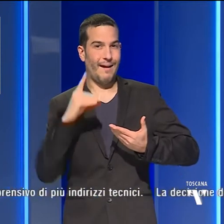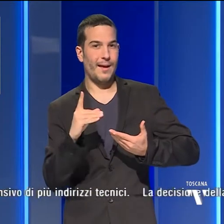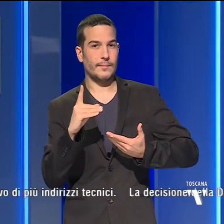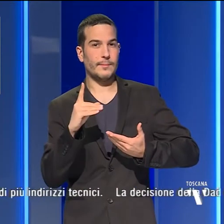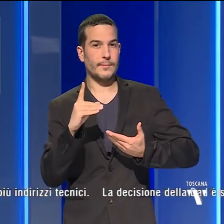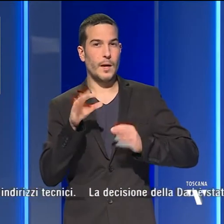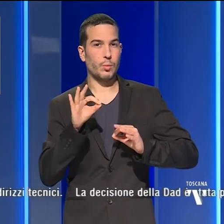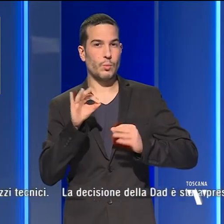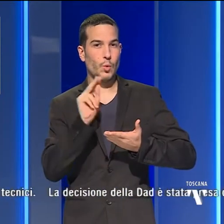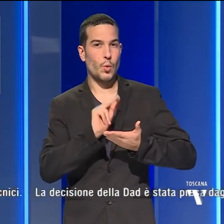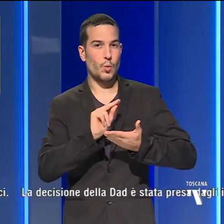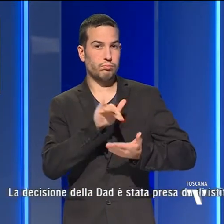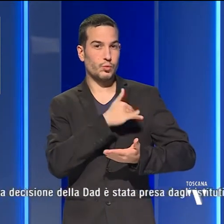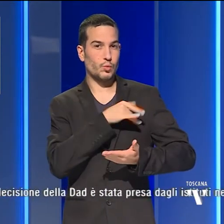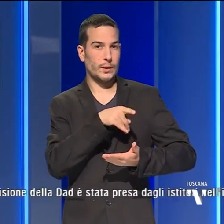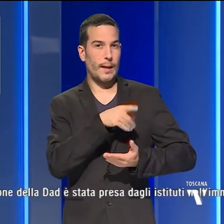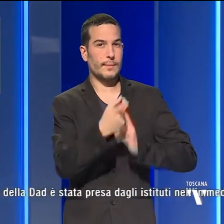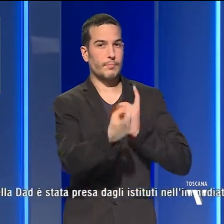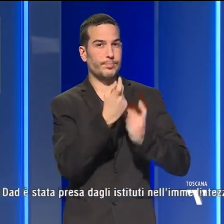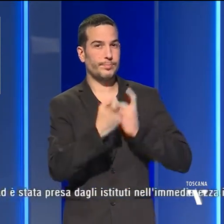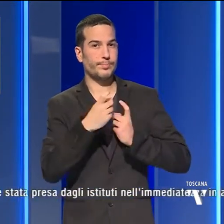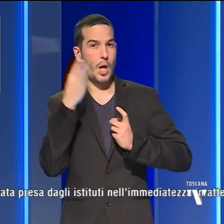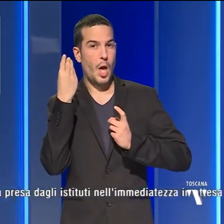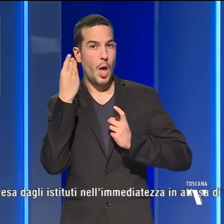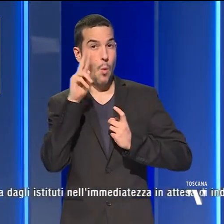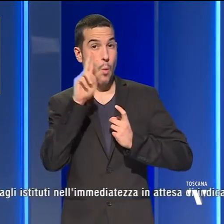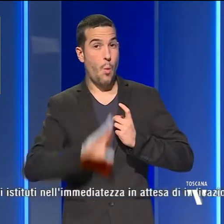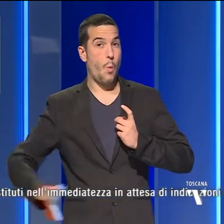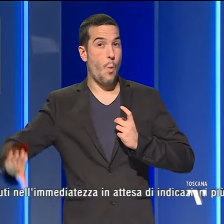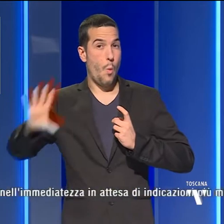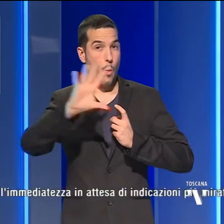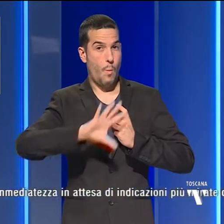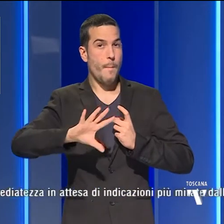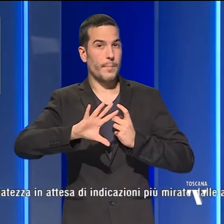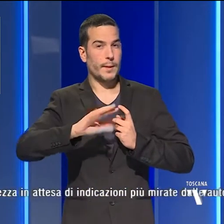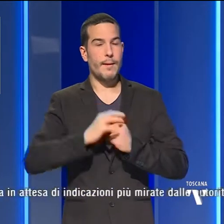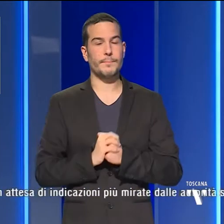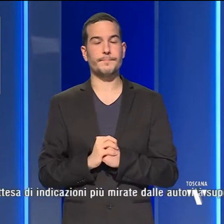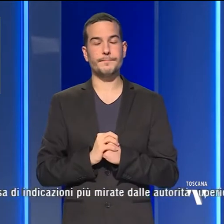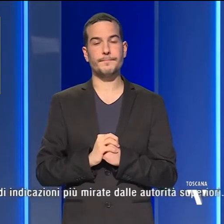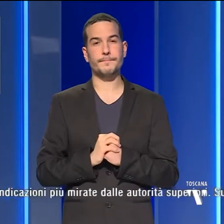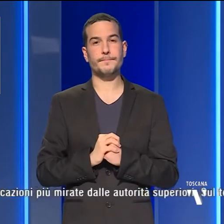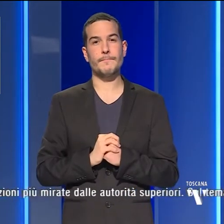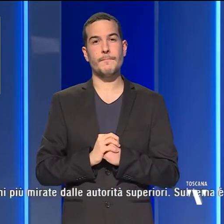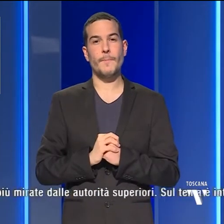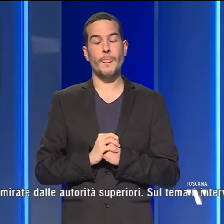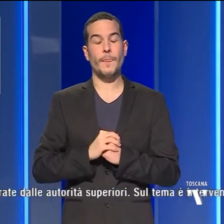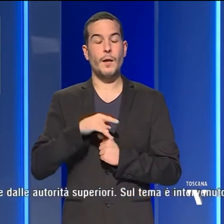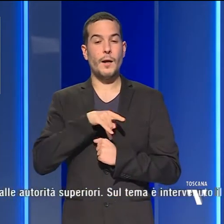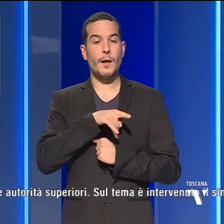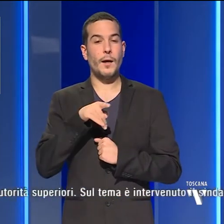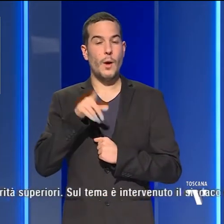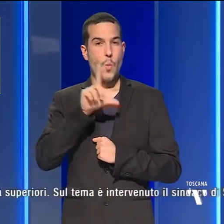per gli studenti provenienti dall'Umbria, che è appunto confinante. Sono un